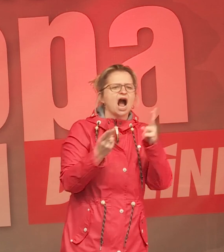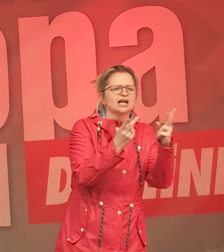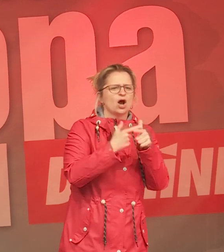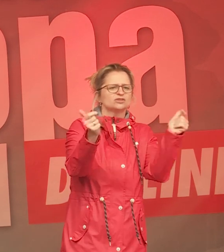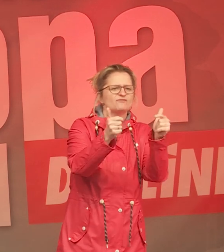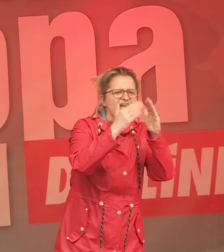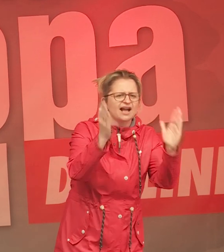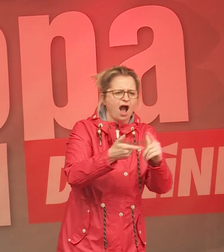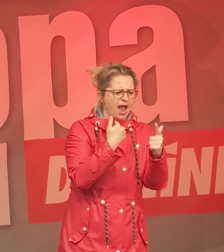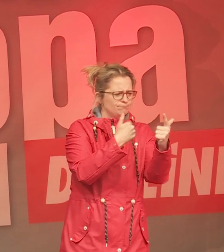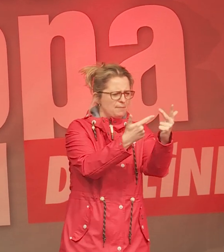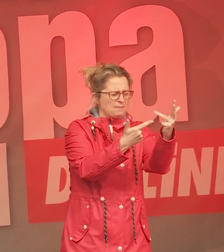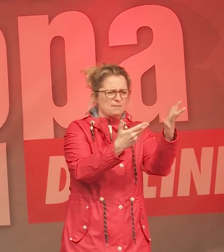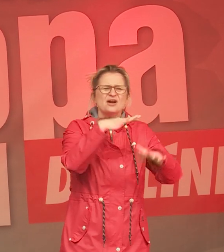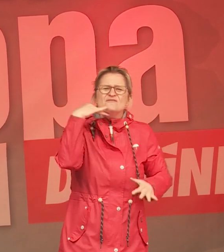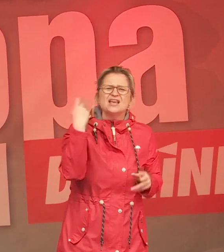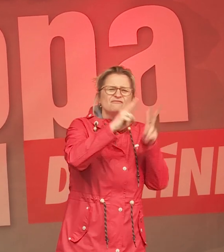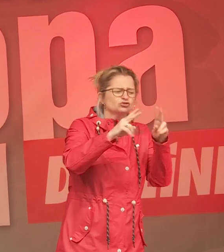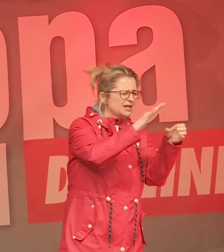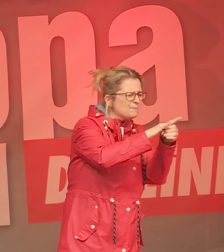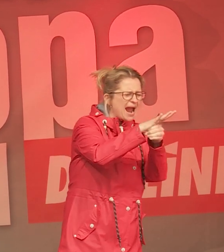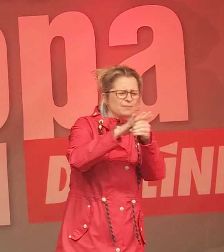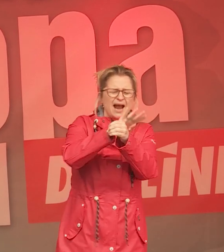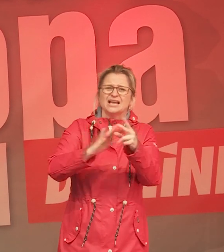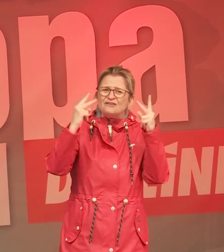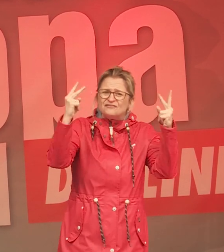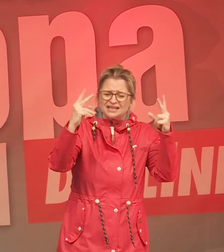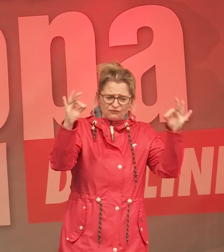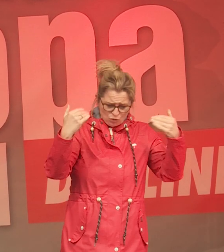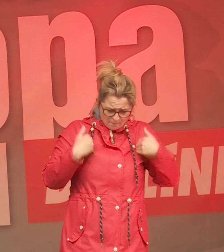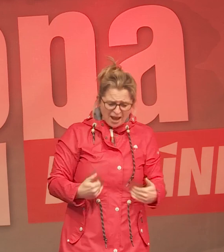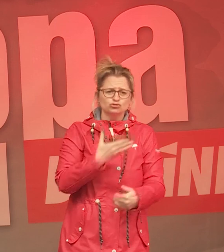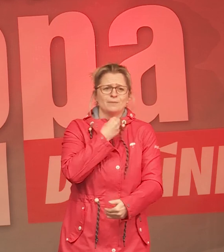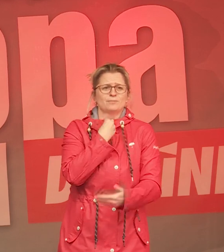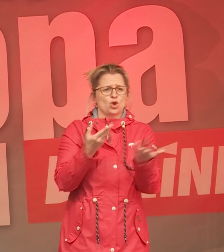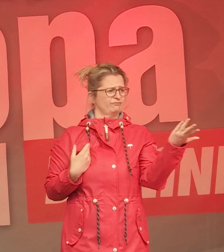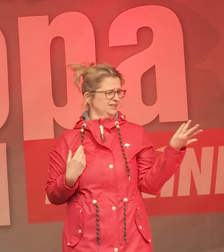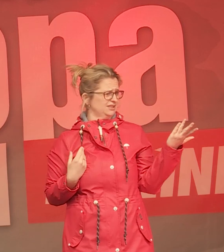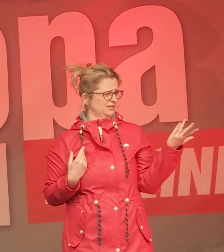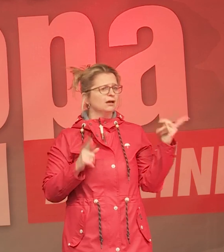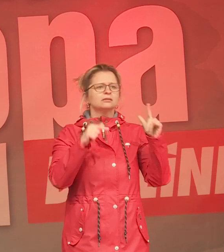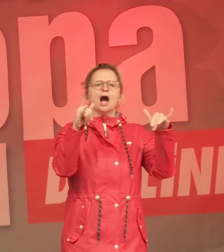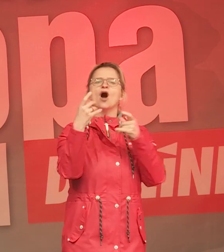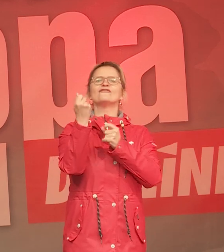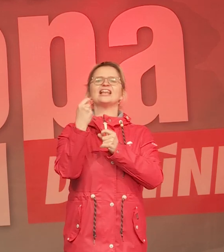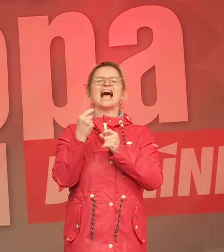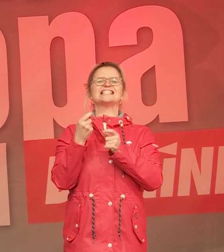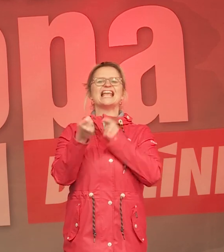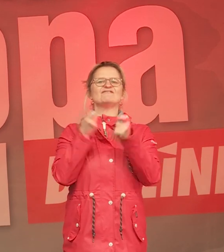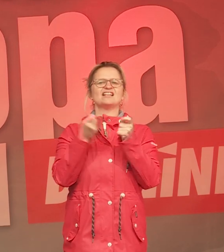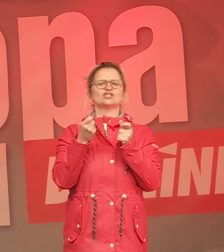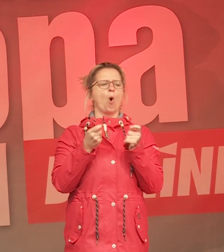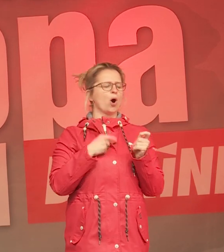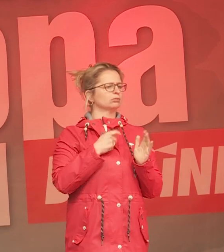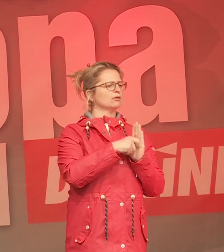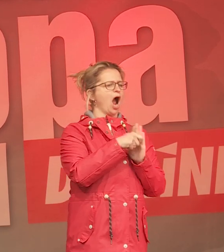Pflegeheime, ganz viele Bereiche, wo es um elementare Bedürfnisse geht, da kaufen sich Finanzinvestoren ein, da